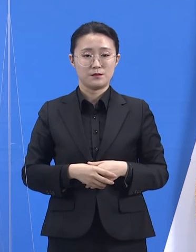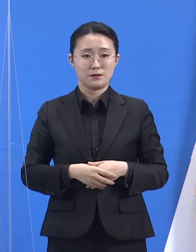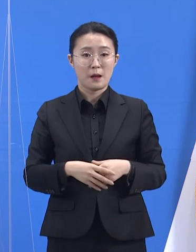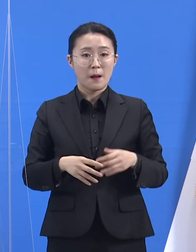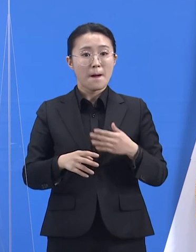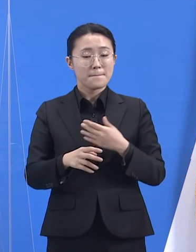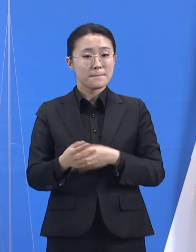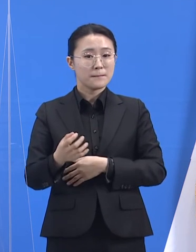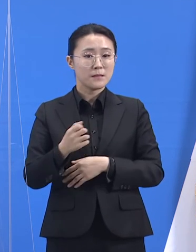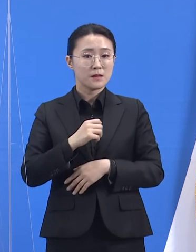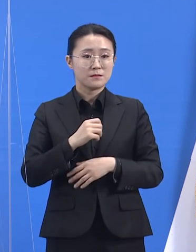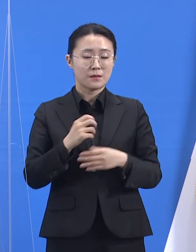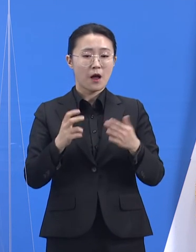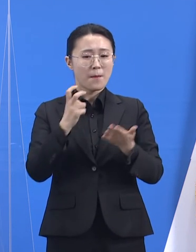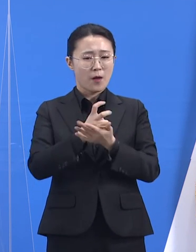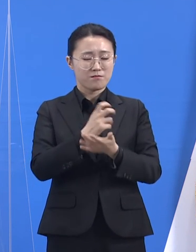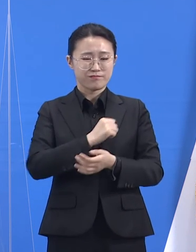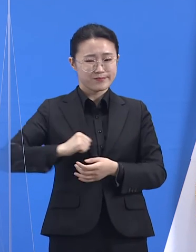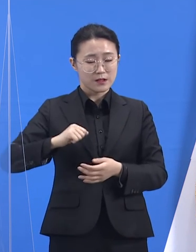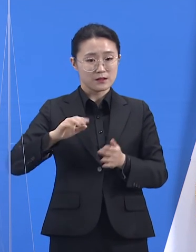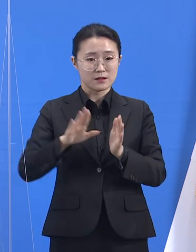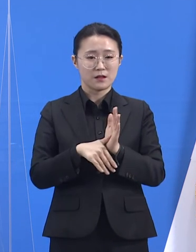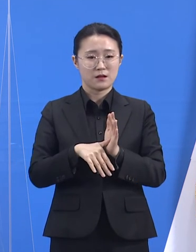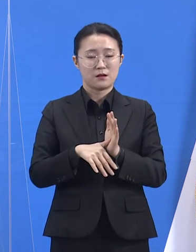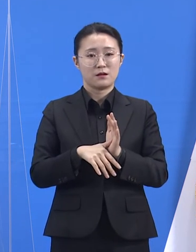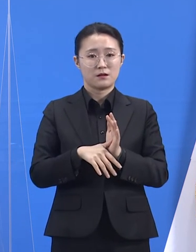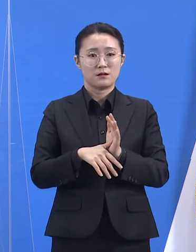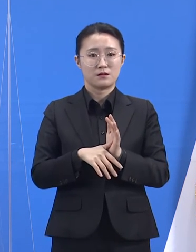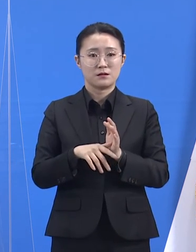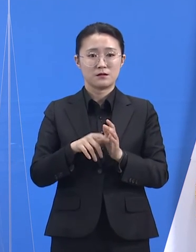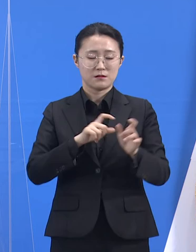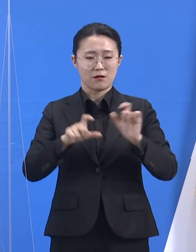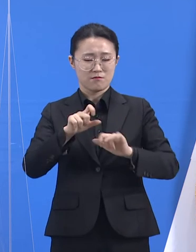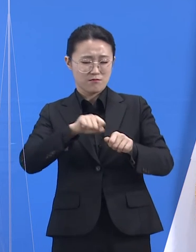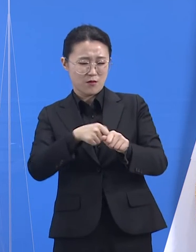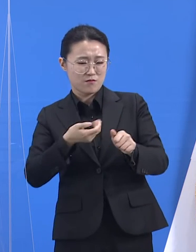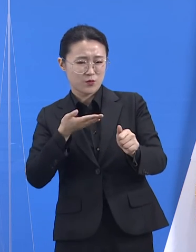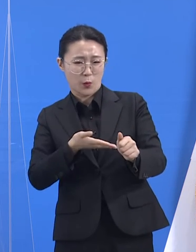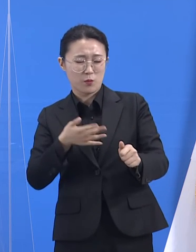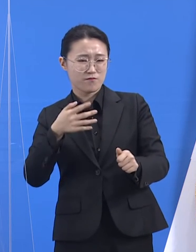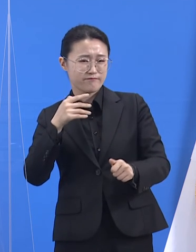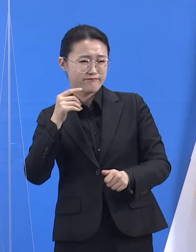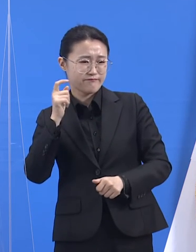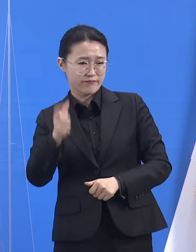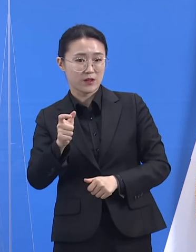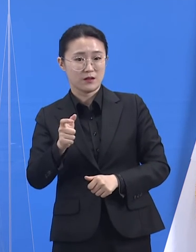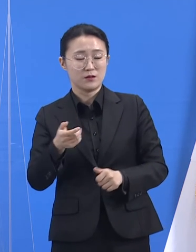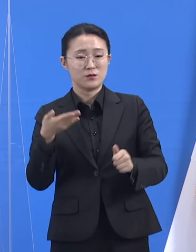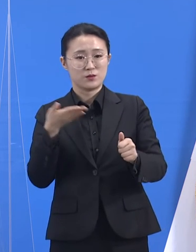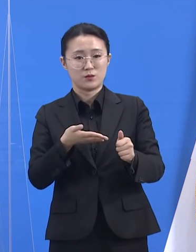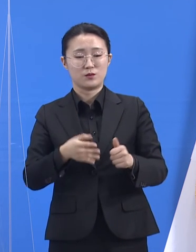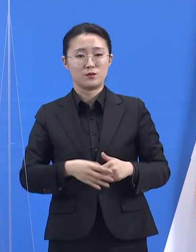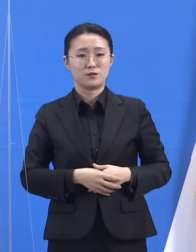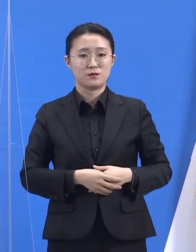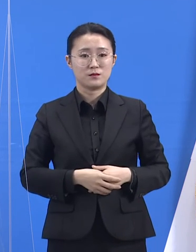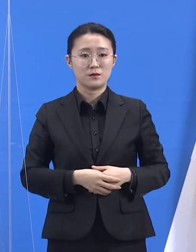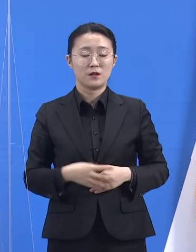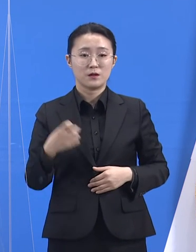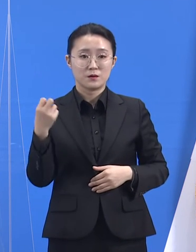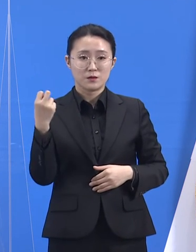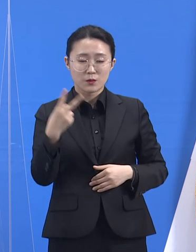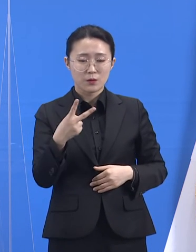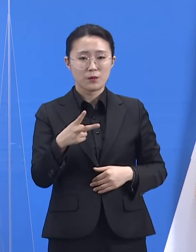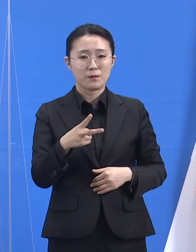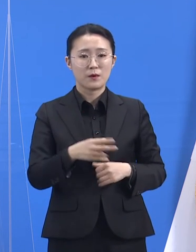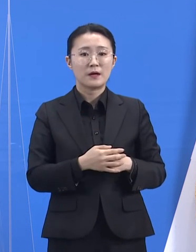의료기관이나 약국에서 코로나 진단검사를 권고받은 사람들은 48시간 내에 진단검사를